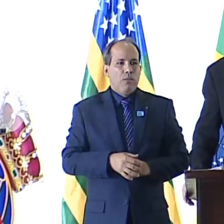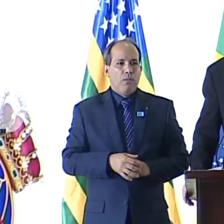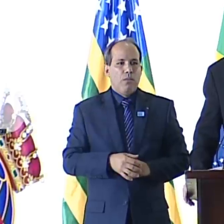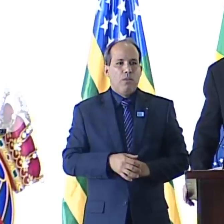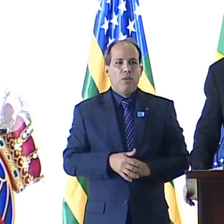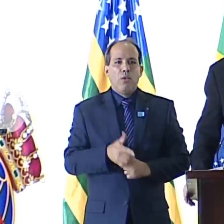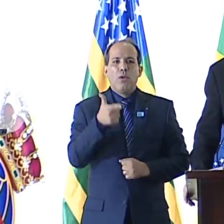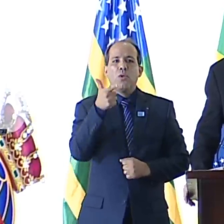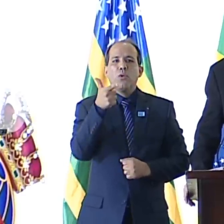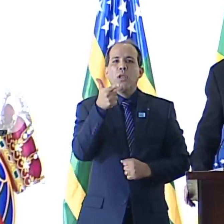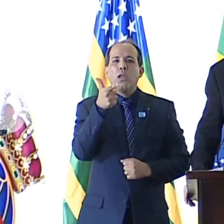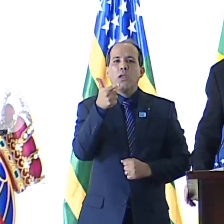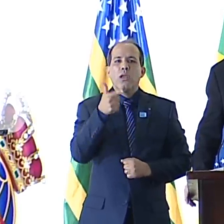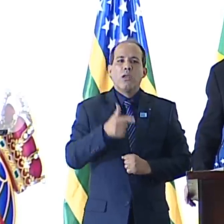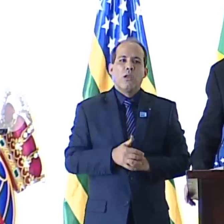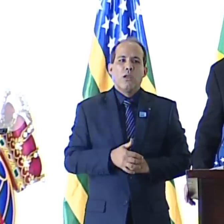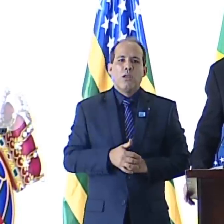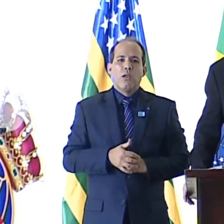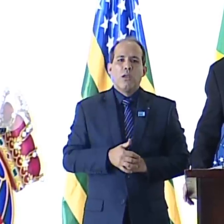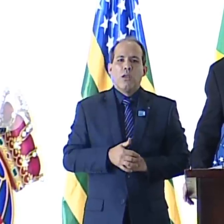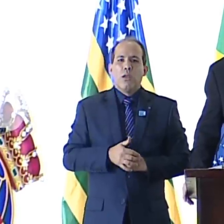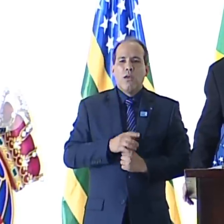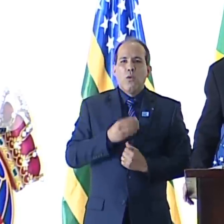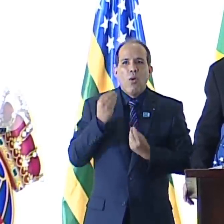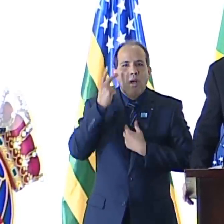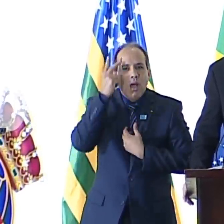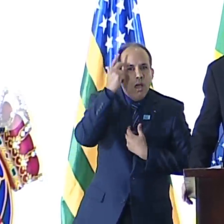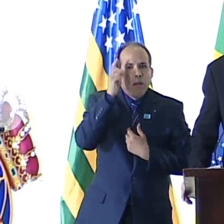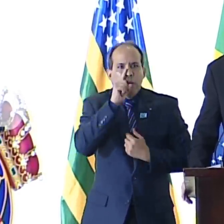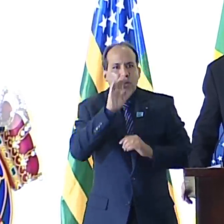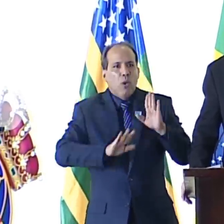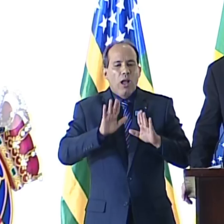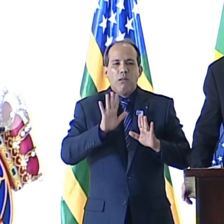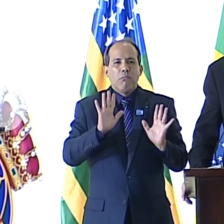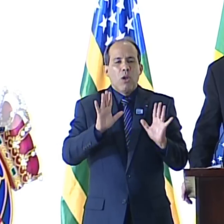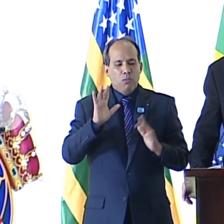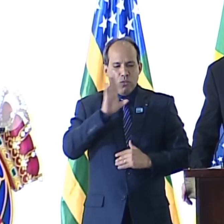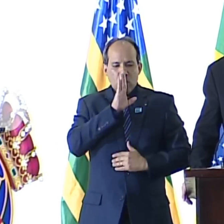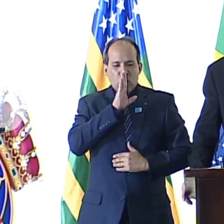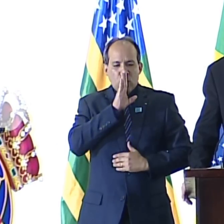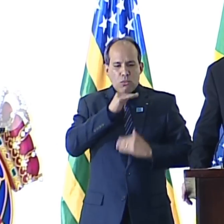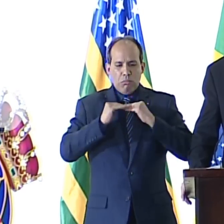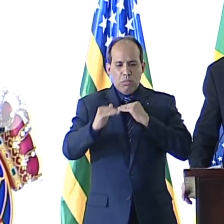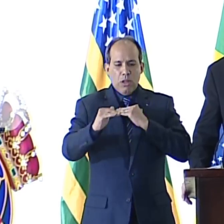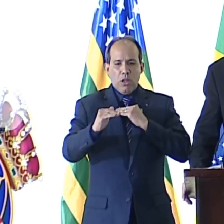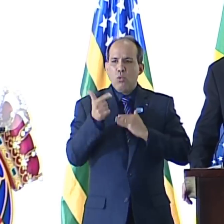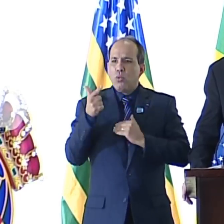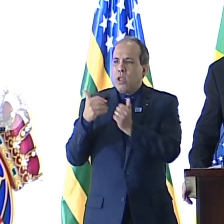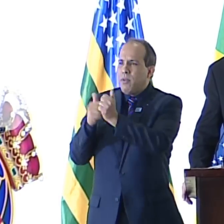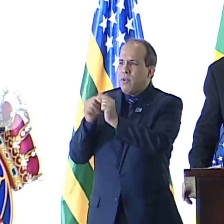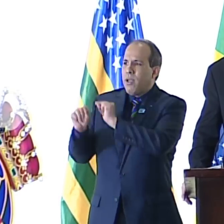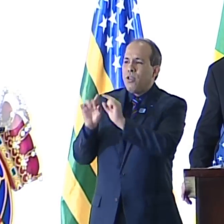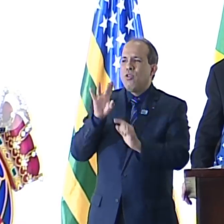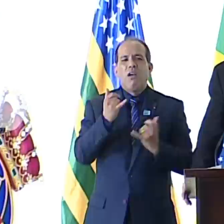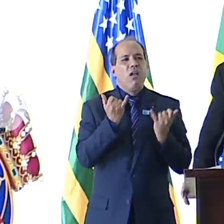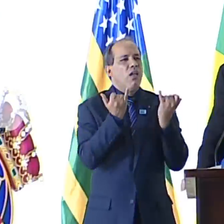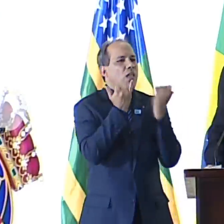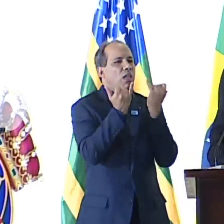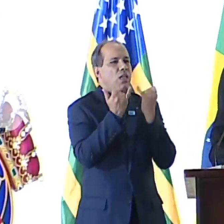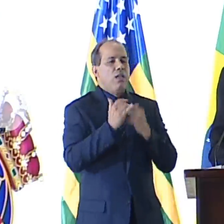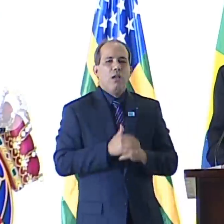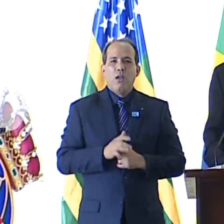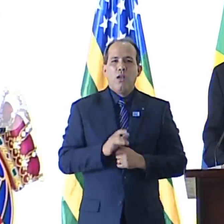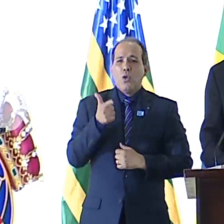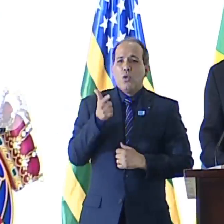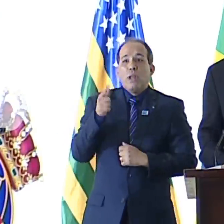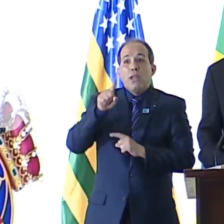Não haveria aventura, mas apenas prudência. Não haveria mistério, mas apenas informação. Não